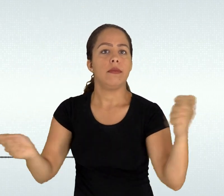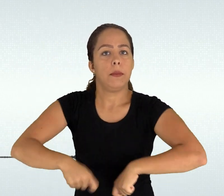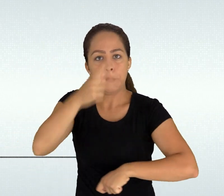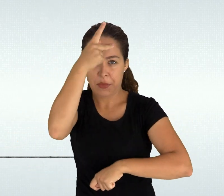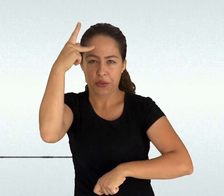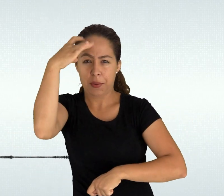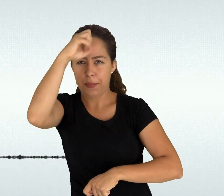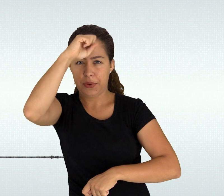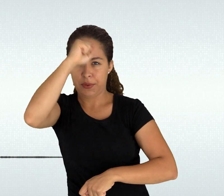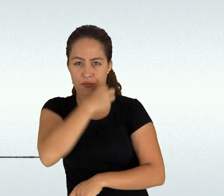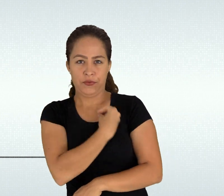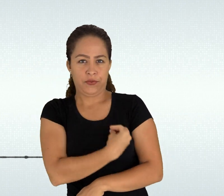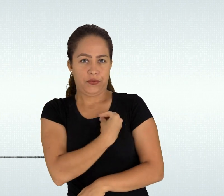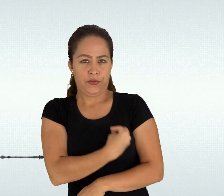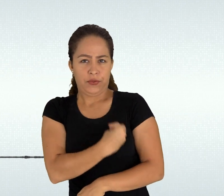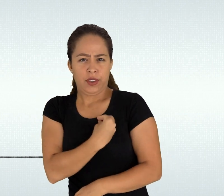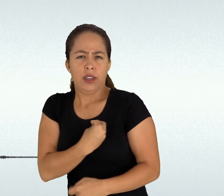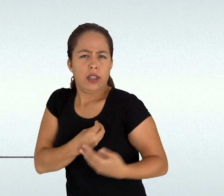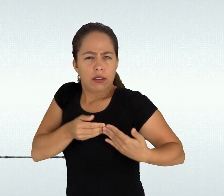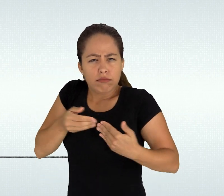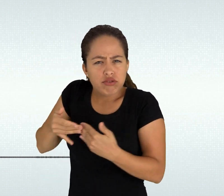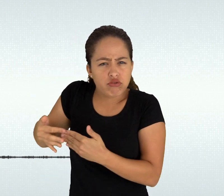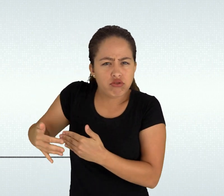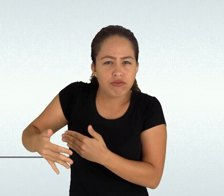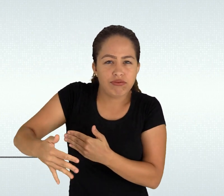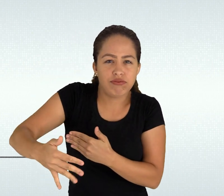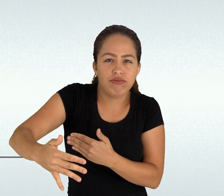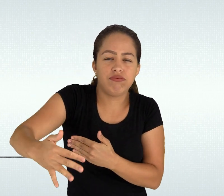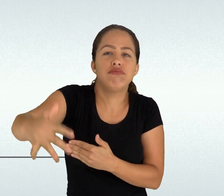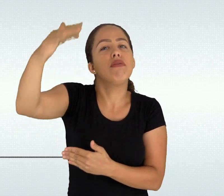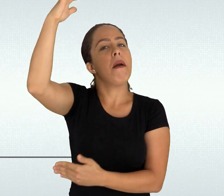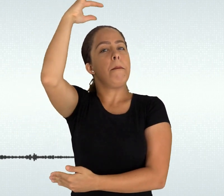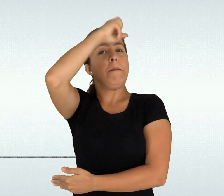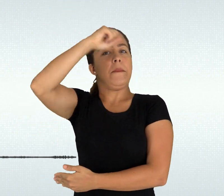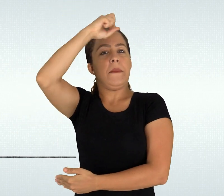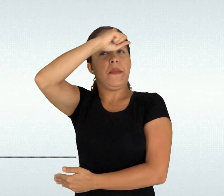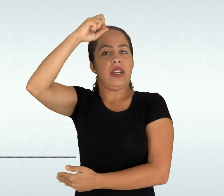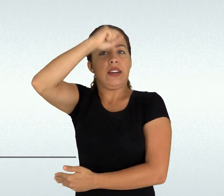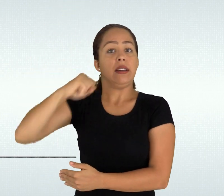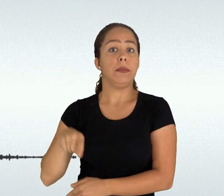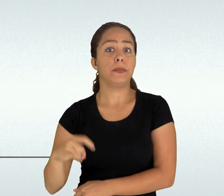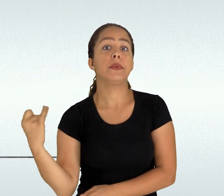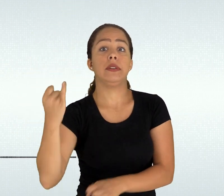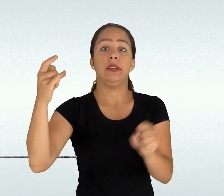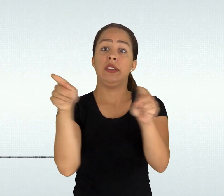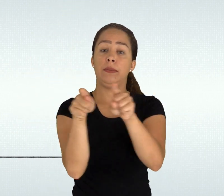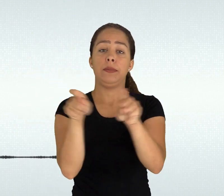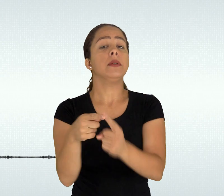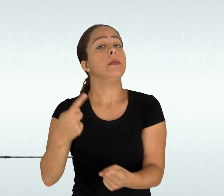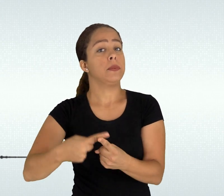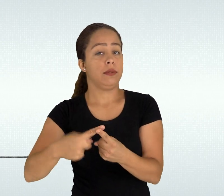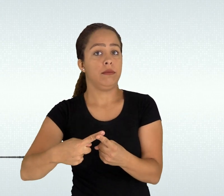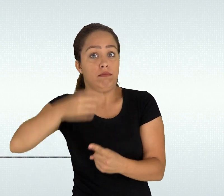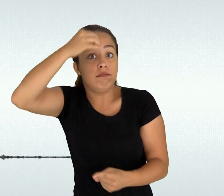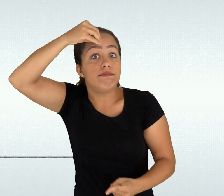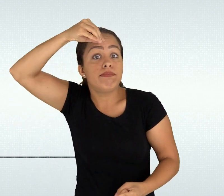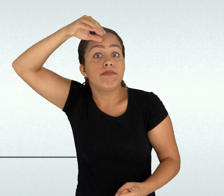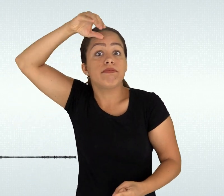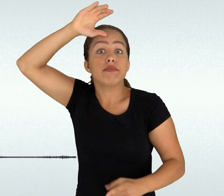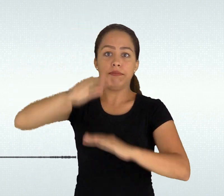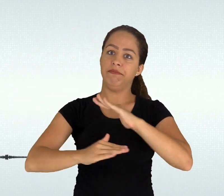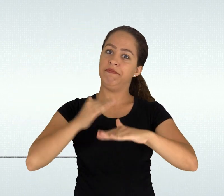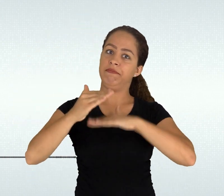tornando-se um mediador do processo ensino-aprendizagem assim, é importante compreender que nossos